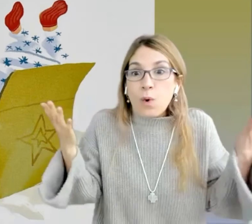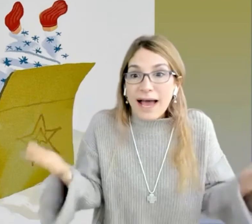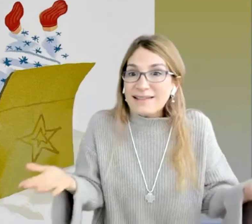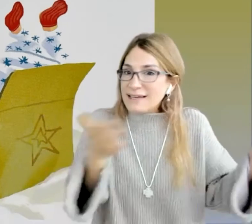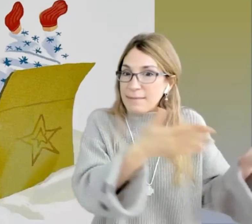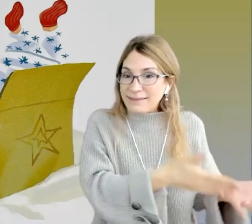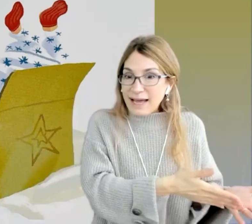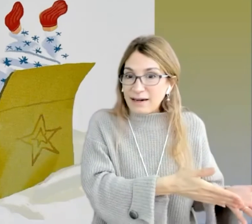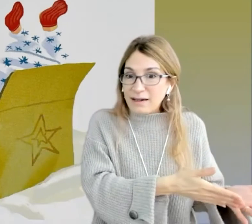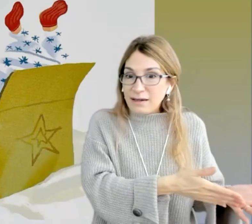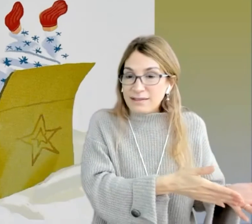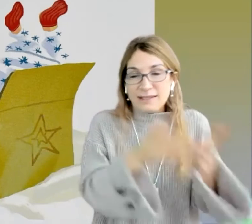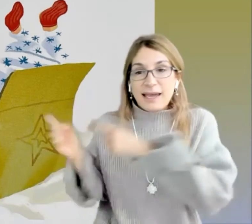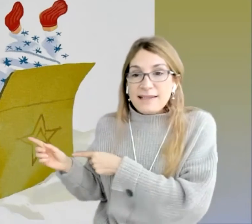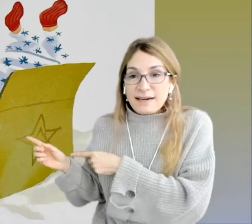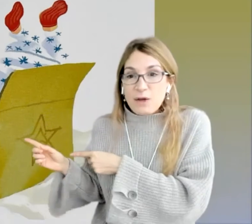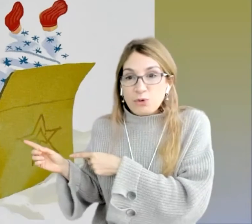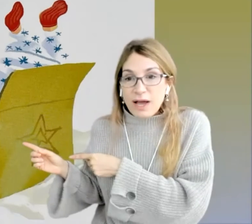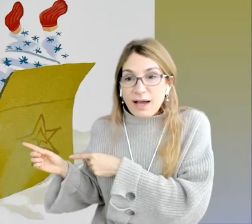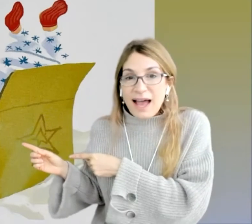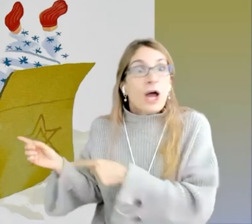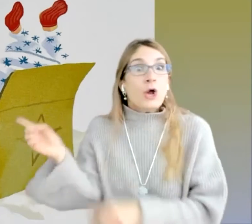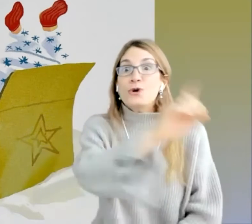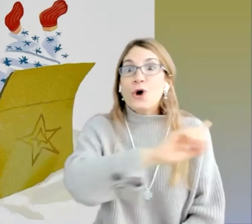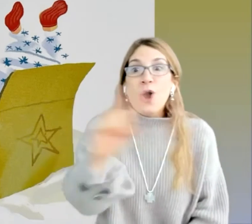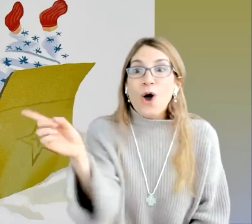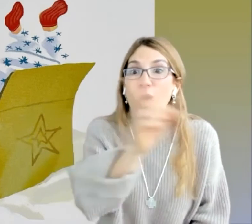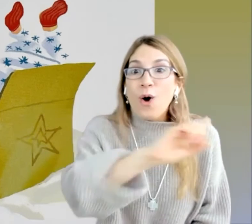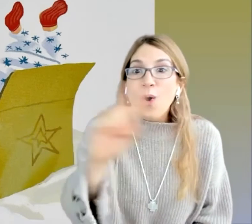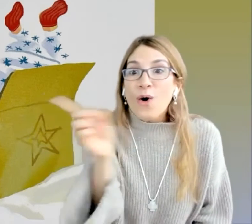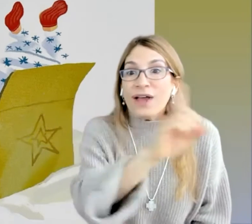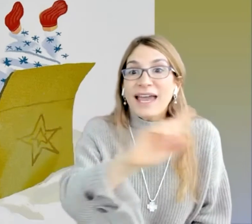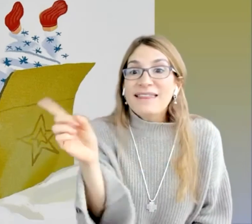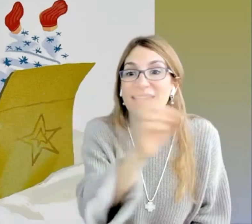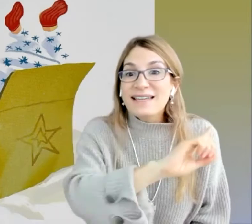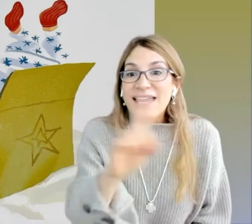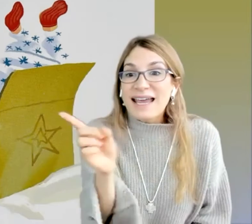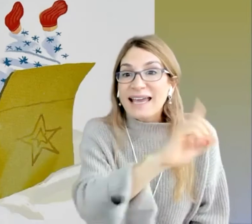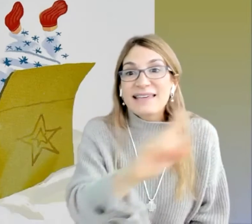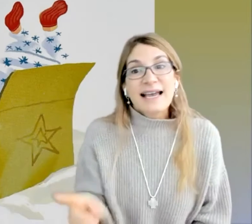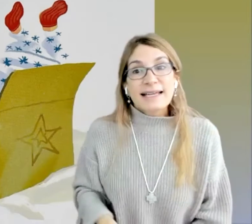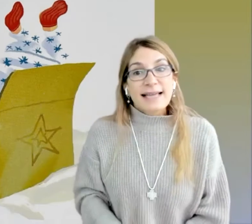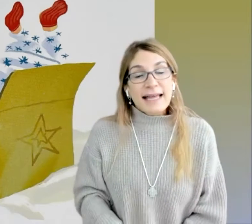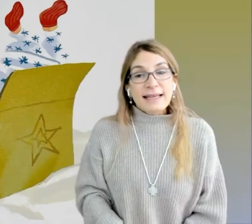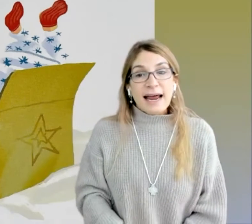jugar sin mandar si se queda encerrado en su caja? No. ¿Qué dice? ¿Qué dice Alessandra?